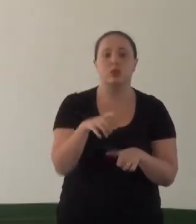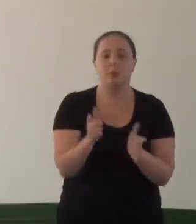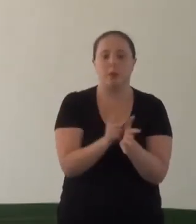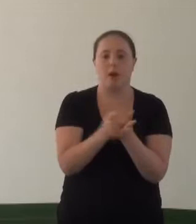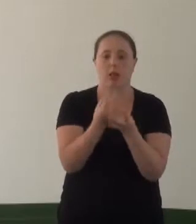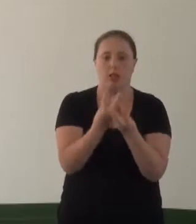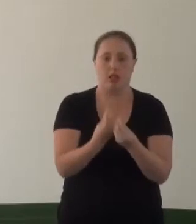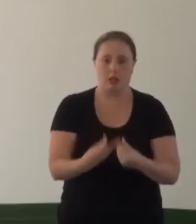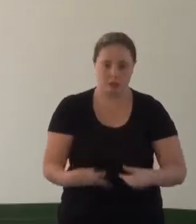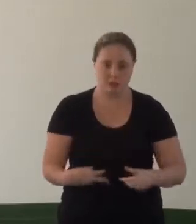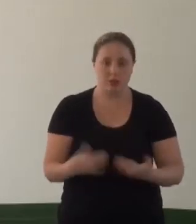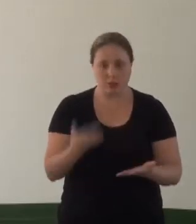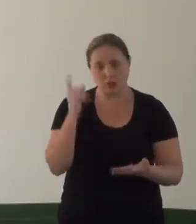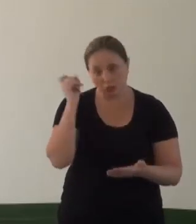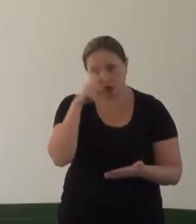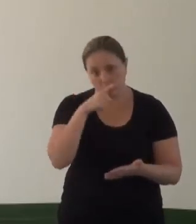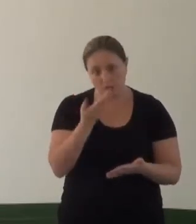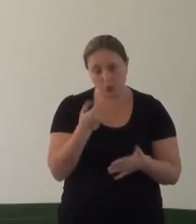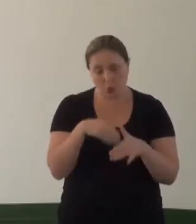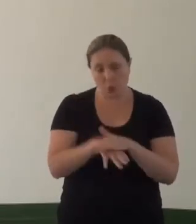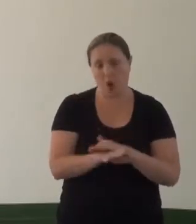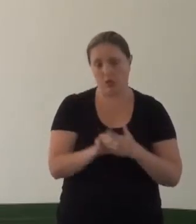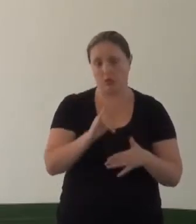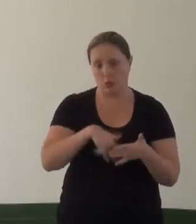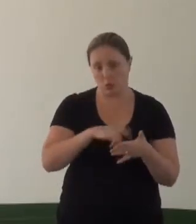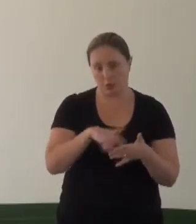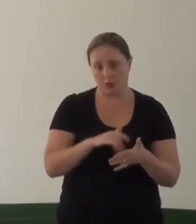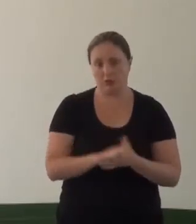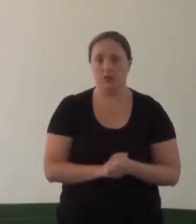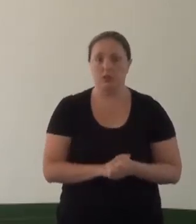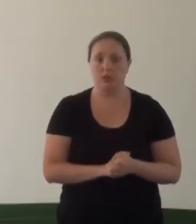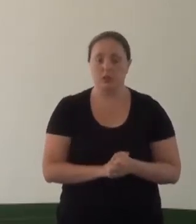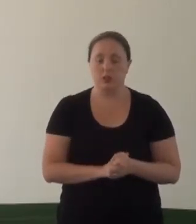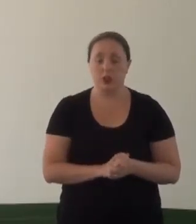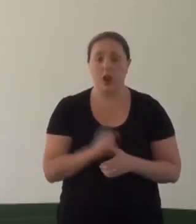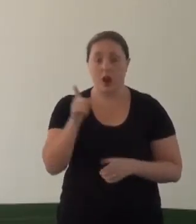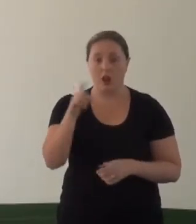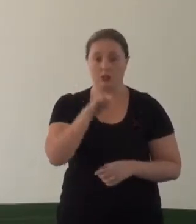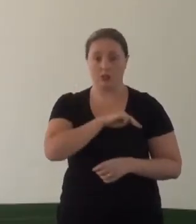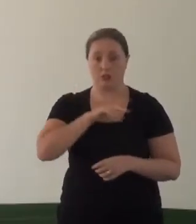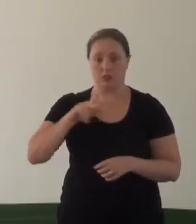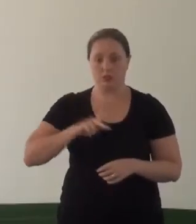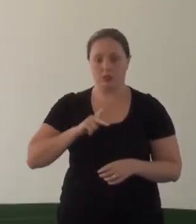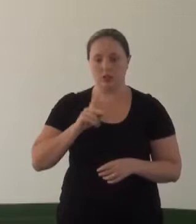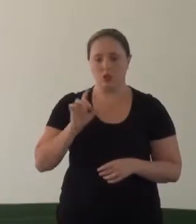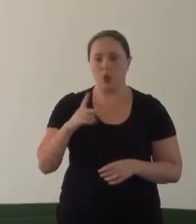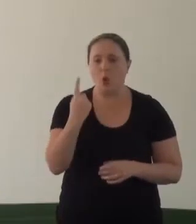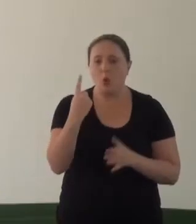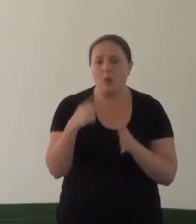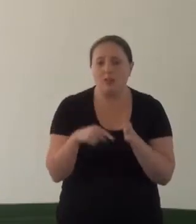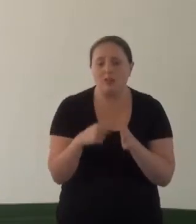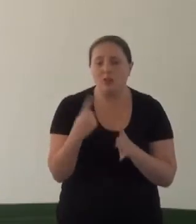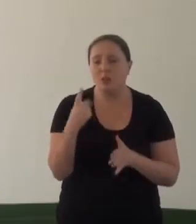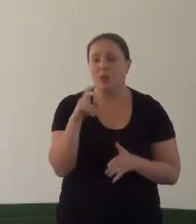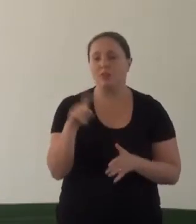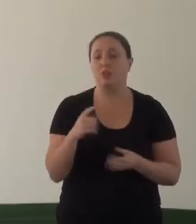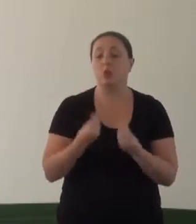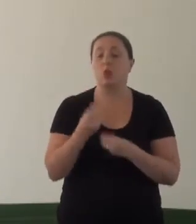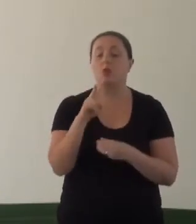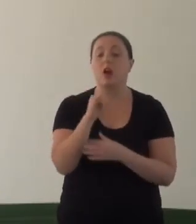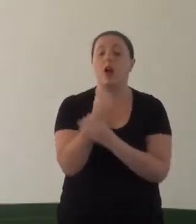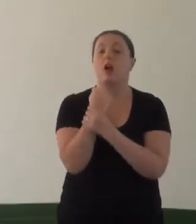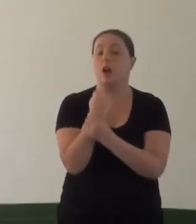documentação, então, é, assim, meio que difícil você estar com essa documentação. E se o Ministério, lá no Ministério Público, é retirado uma vez só a certidão, como